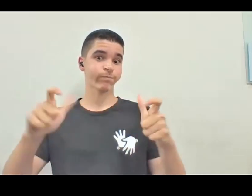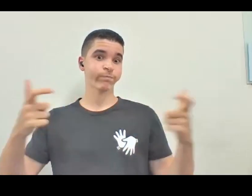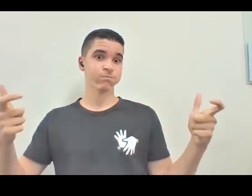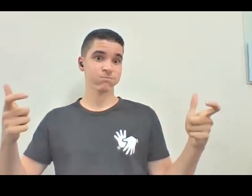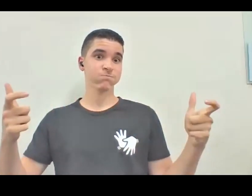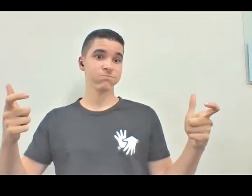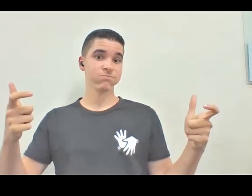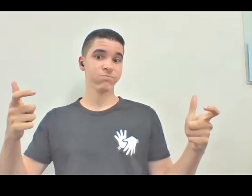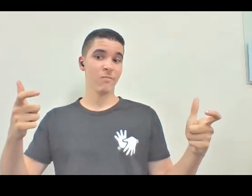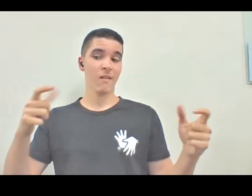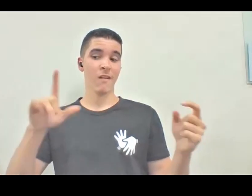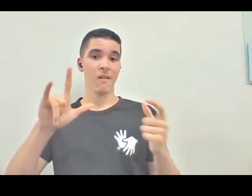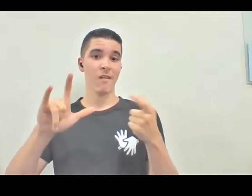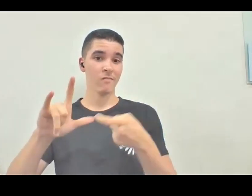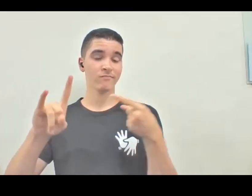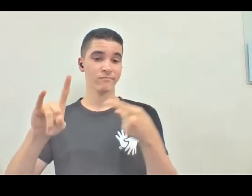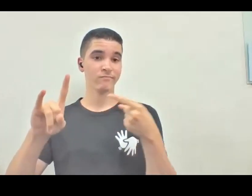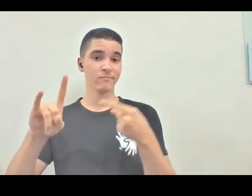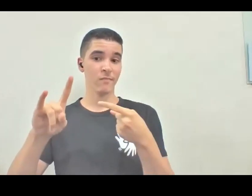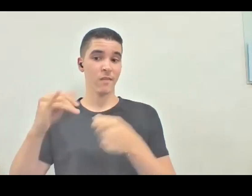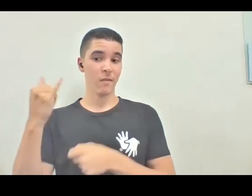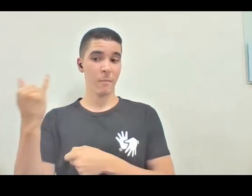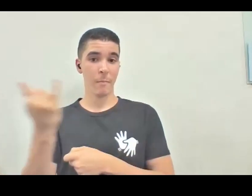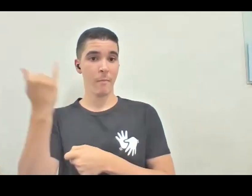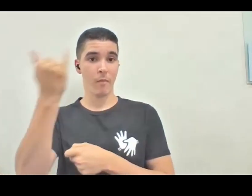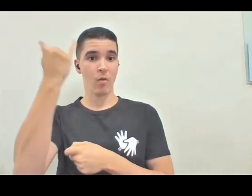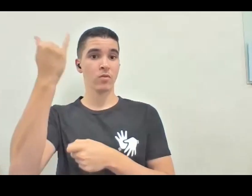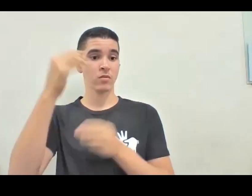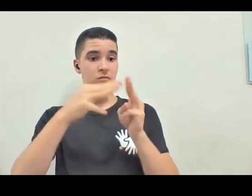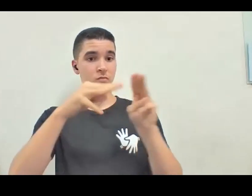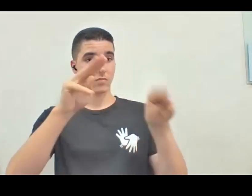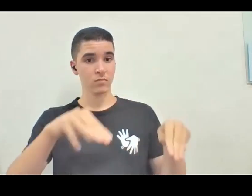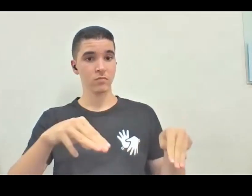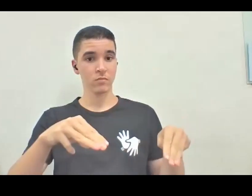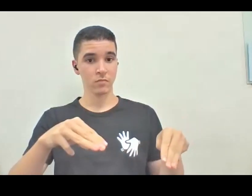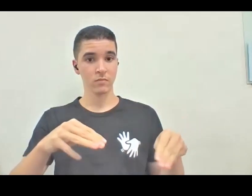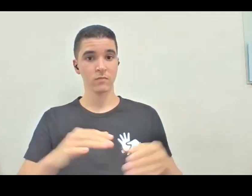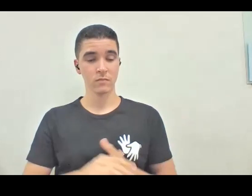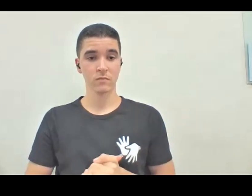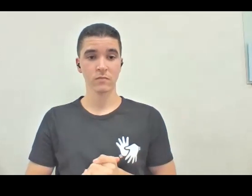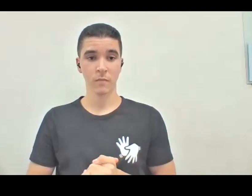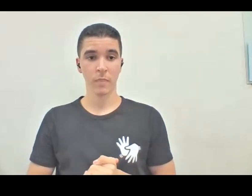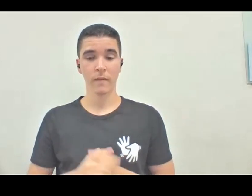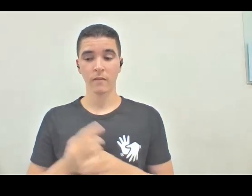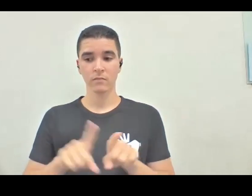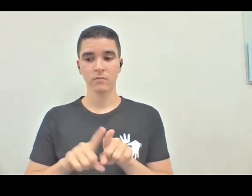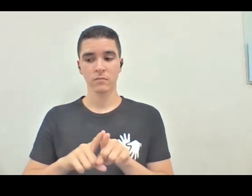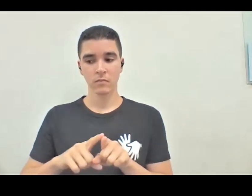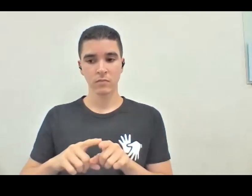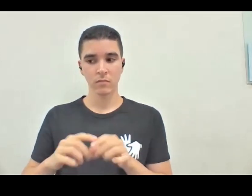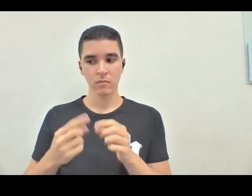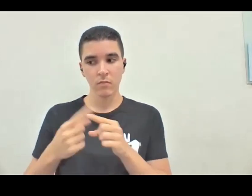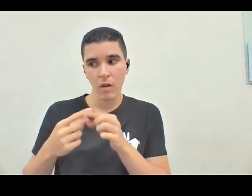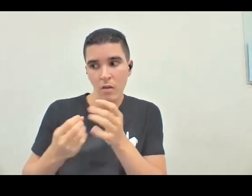ainda mais importante para os museus, diga lá, para a nossa vida diária, assim, de comunicação, o tanto que isso